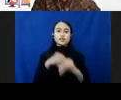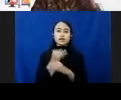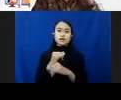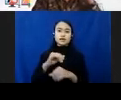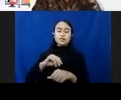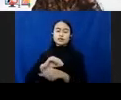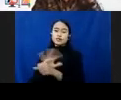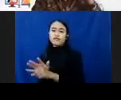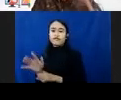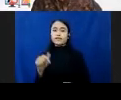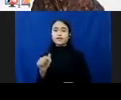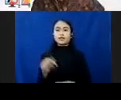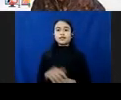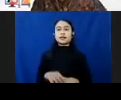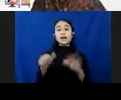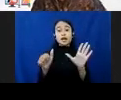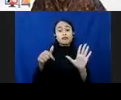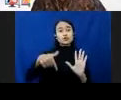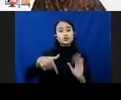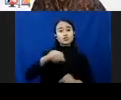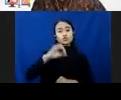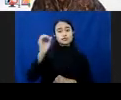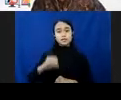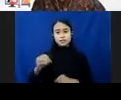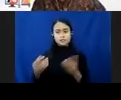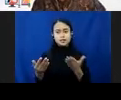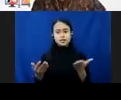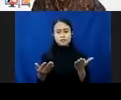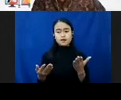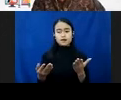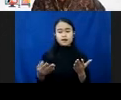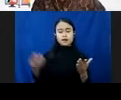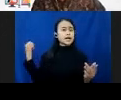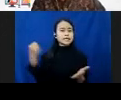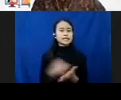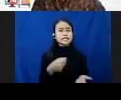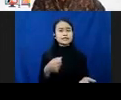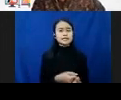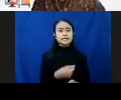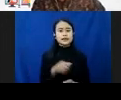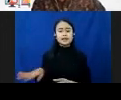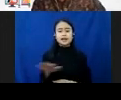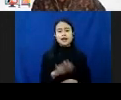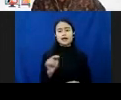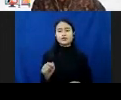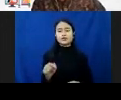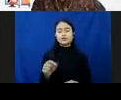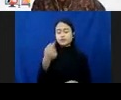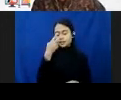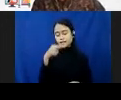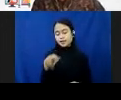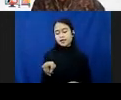67 persen. Dan bagaimana bentuk-bentuk kekerasan yang dialami oleh anak-anak itu, ini bisa dilihat dari